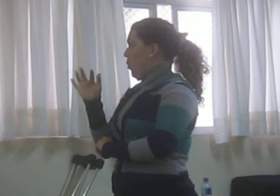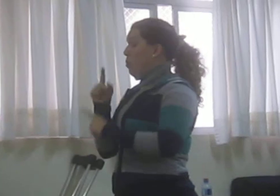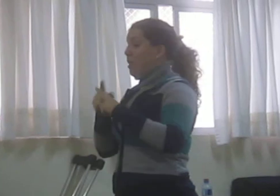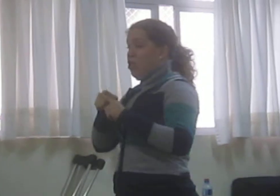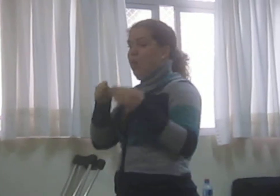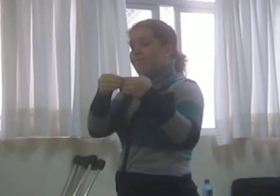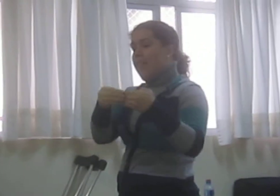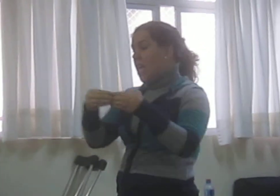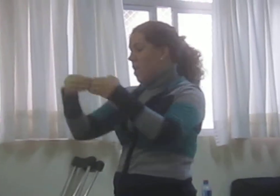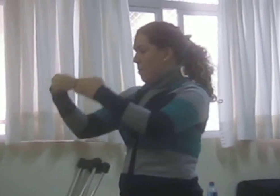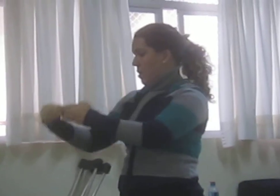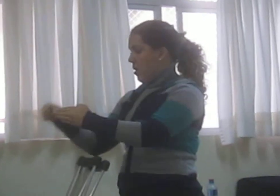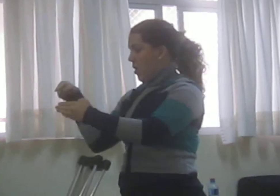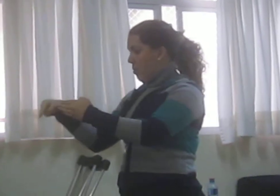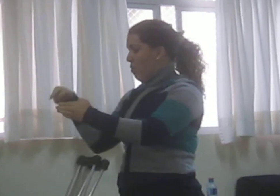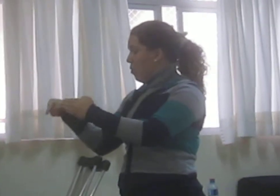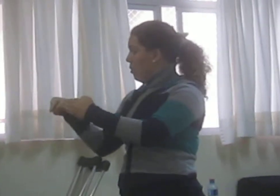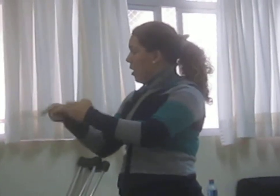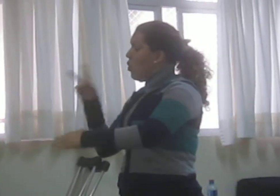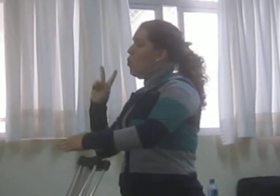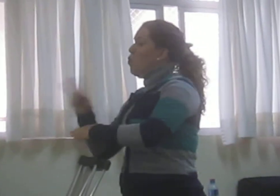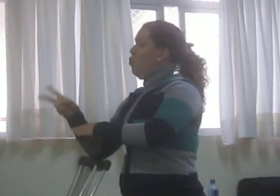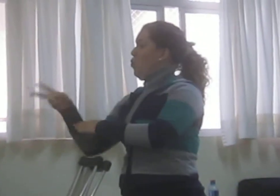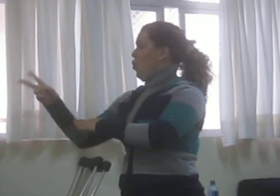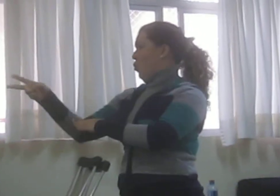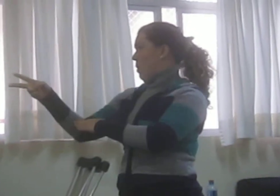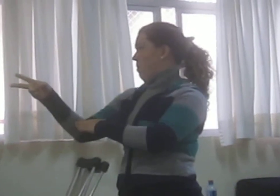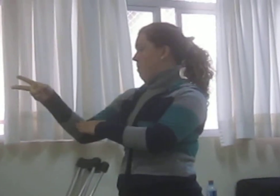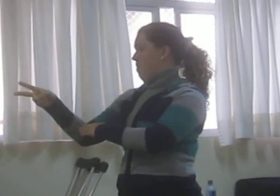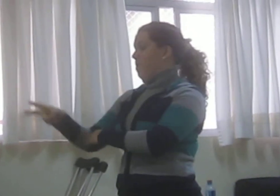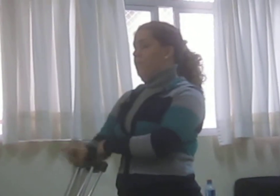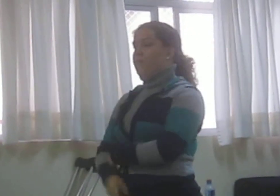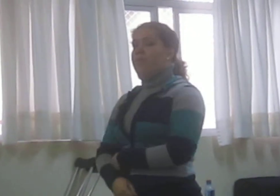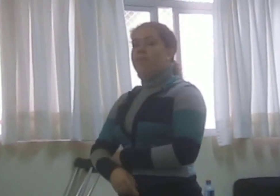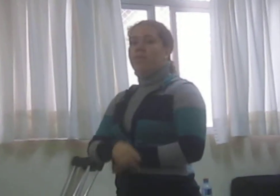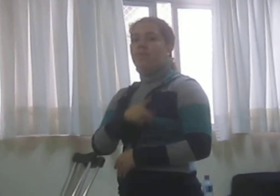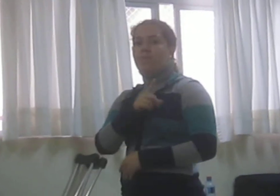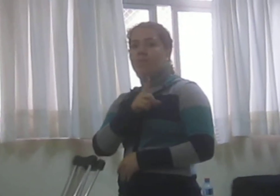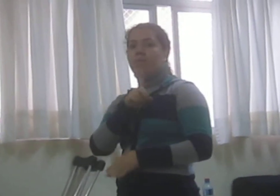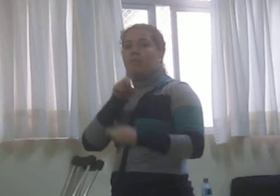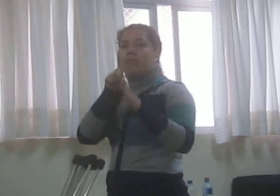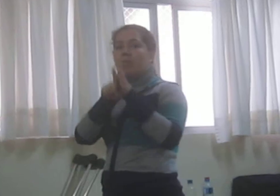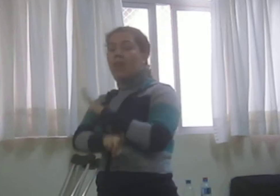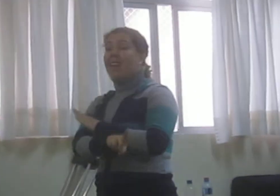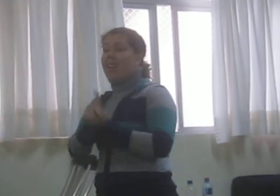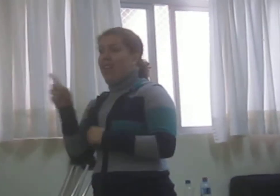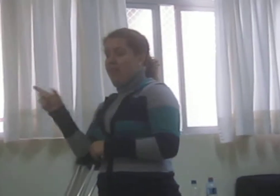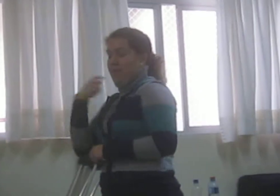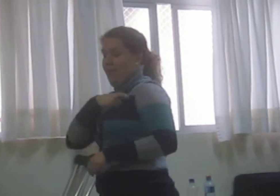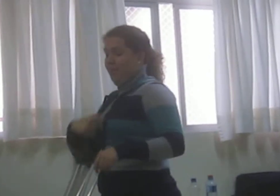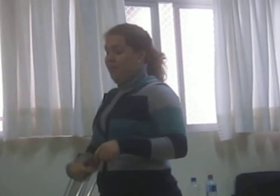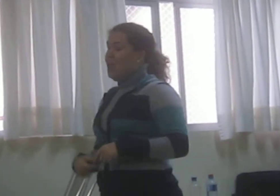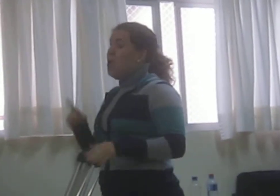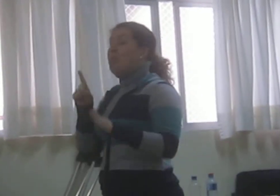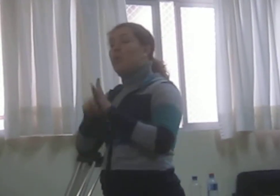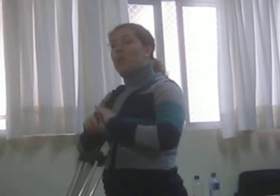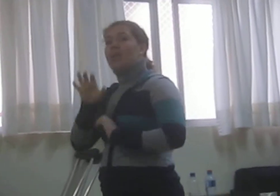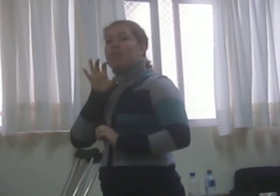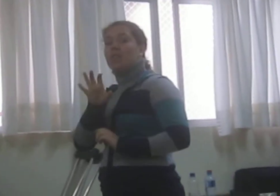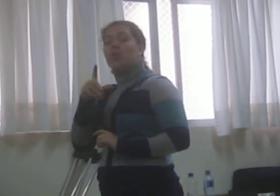acho que a Elisandre perguntou assim, os surdos, vocês têm uma estatística de quantos surdos que estudaram na Paz? Quantos anos um surdo fica